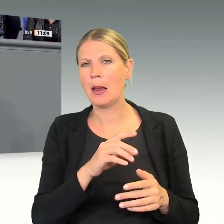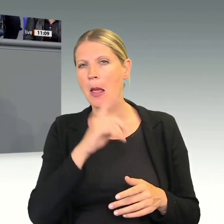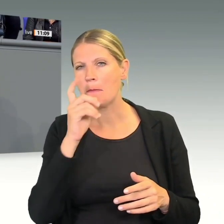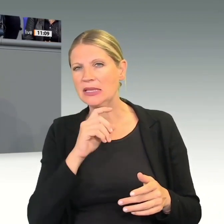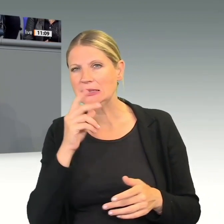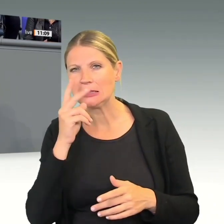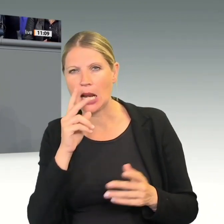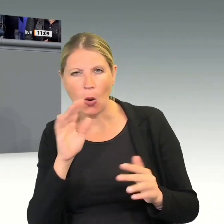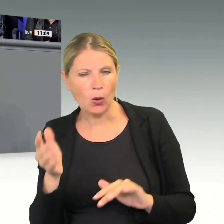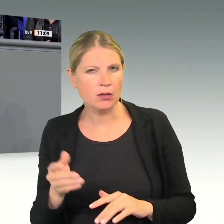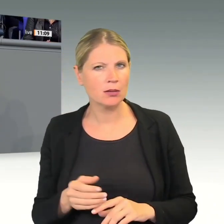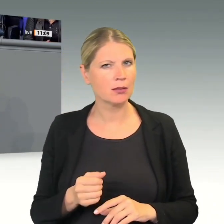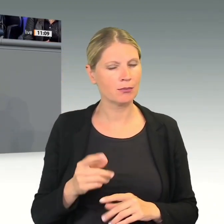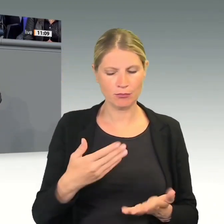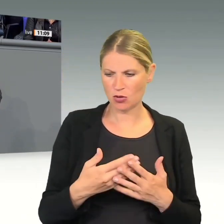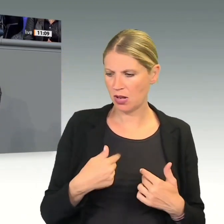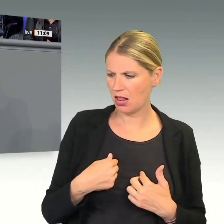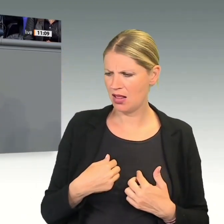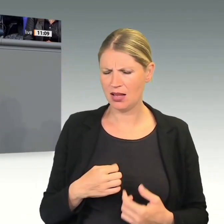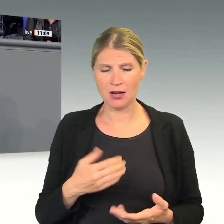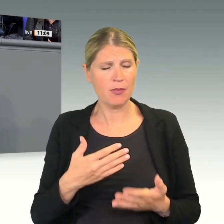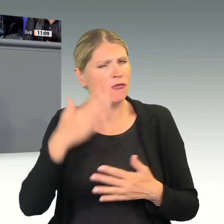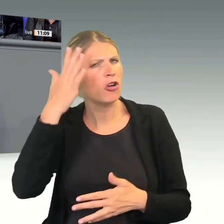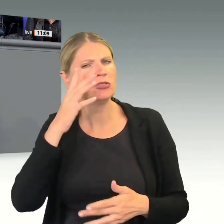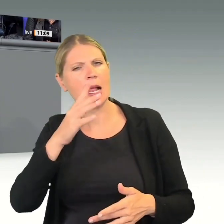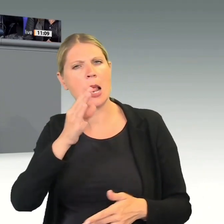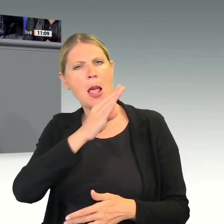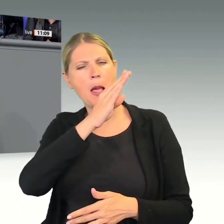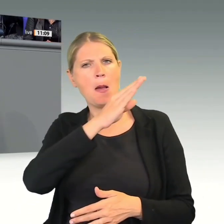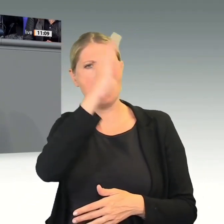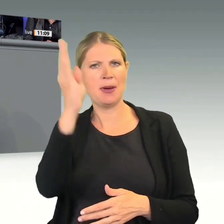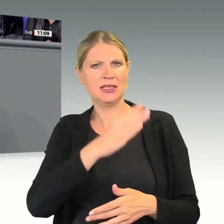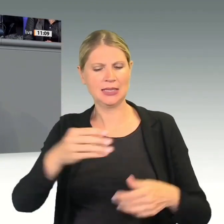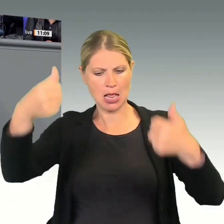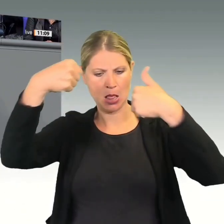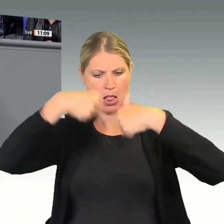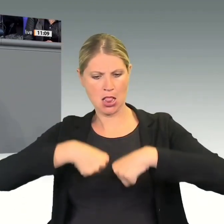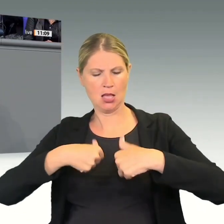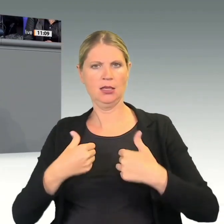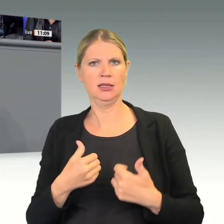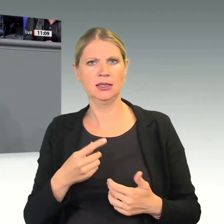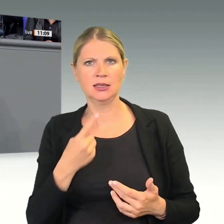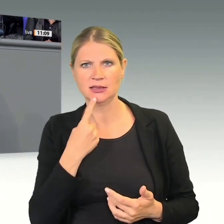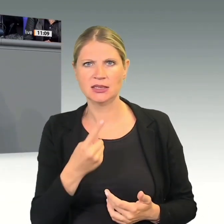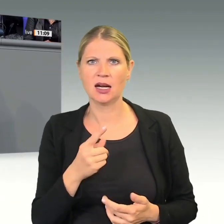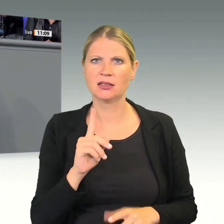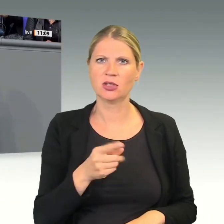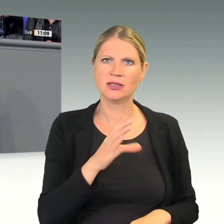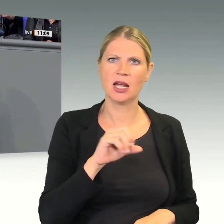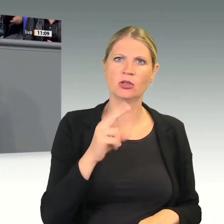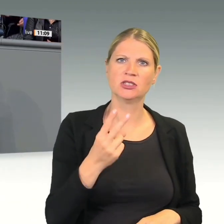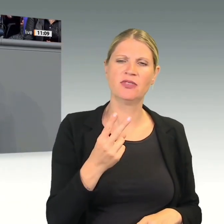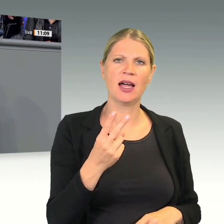Androhung von Sanktionen vorschreiben wollte, CO2-neutrale Atomkraftwerke weiter zu betreiben, statt dreckige